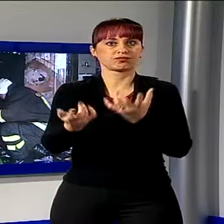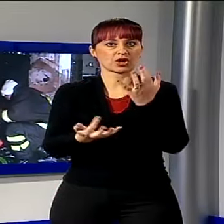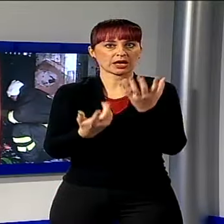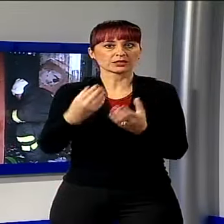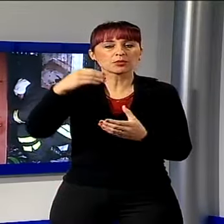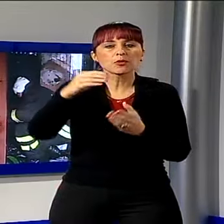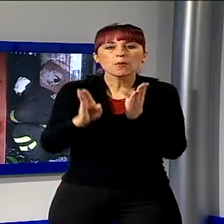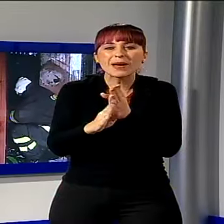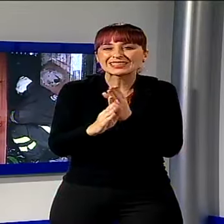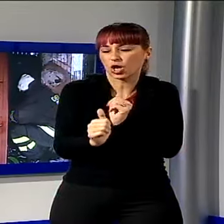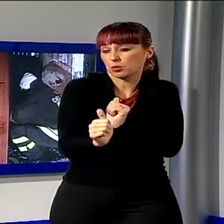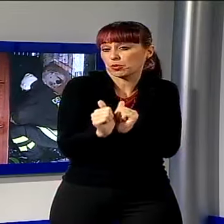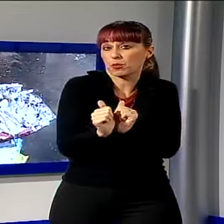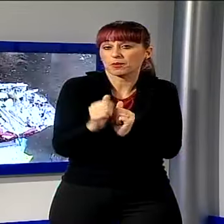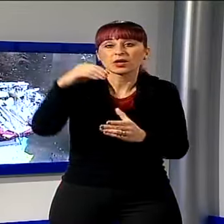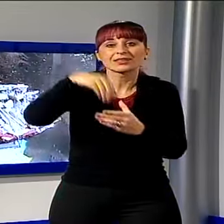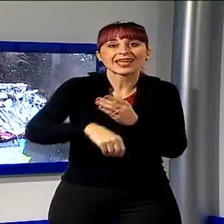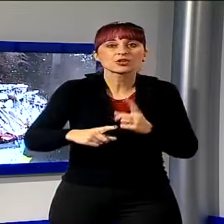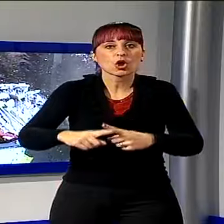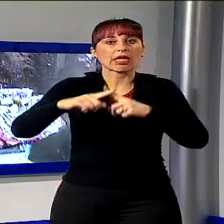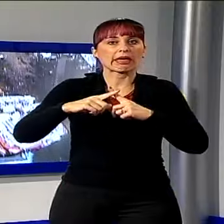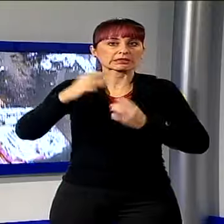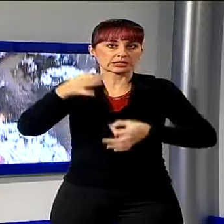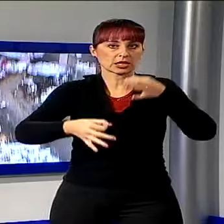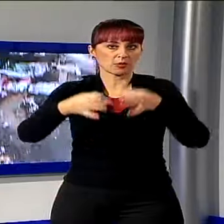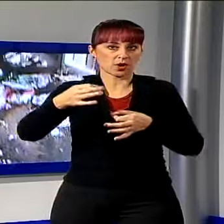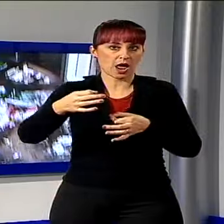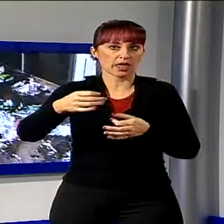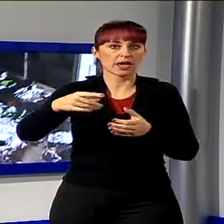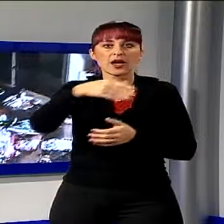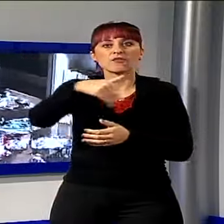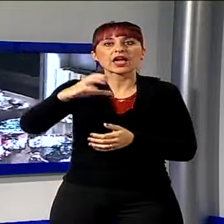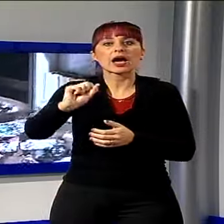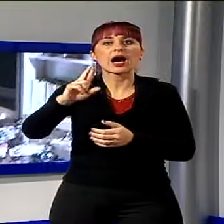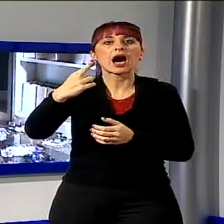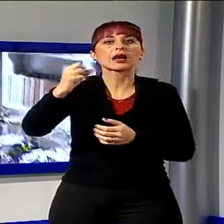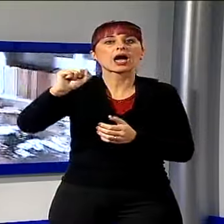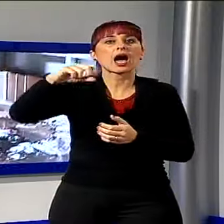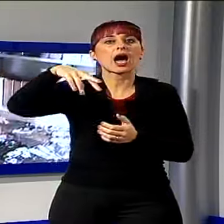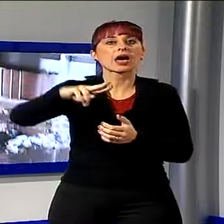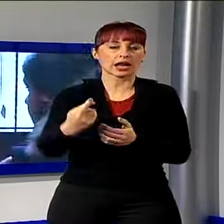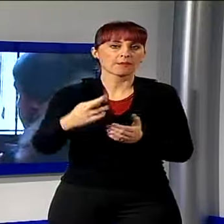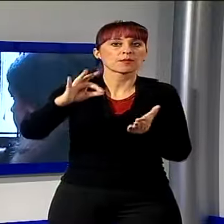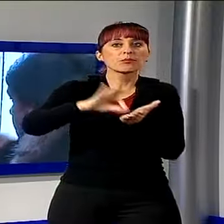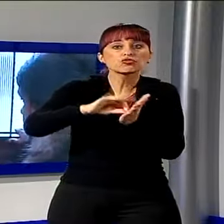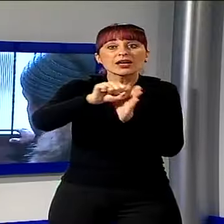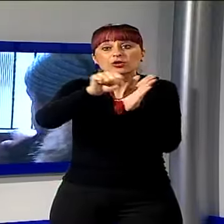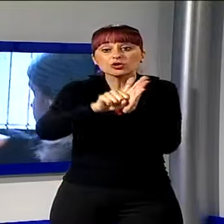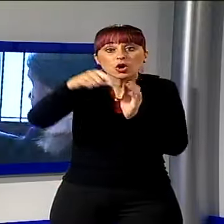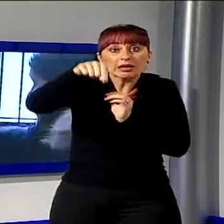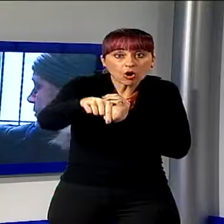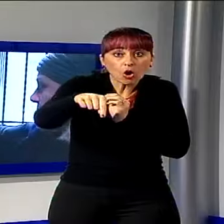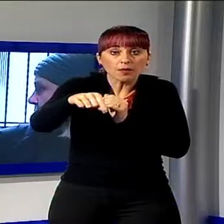all'interno dell'ex tribunale di Lucca, in via Carrara, nel pieno centro storico, nello stabile che ospita anche il giudice di pace.